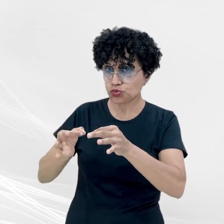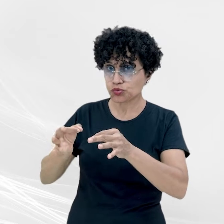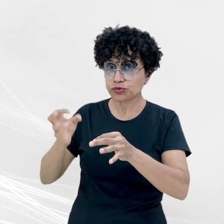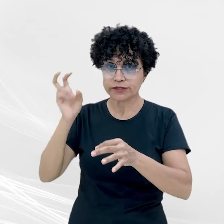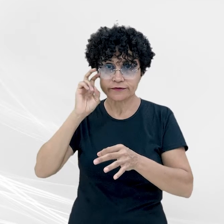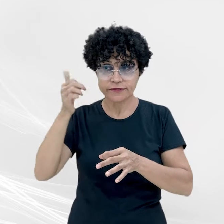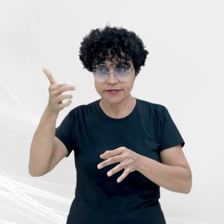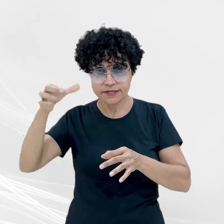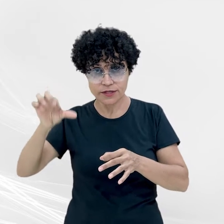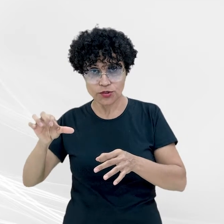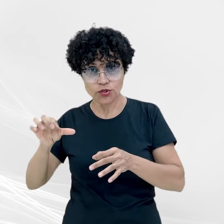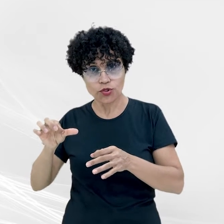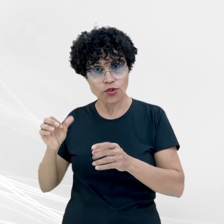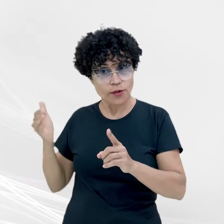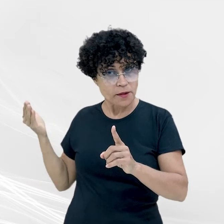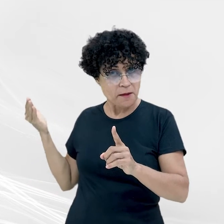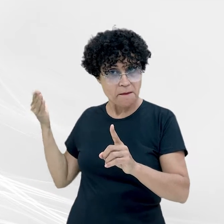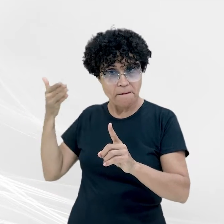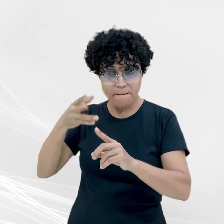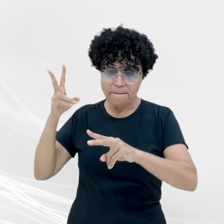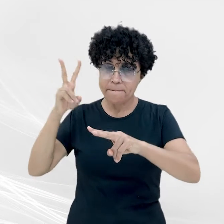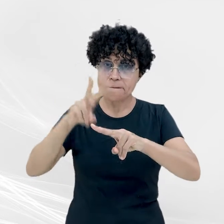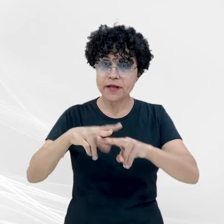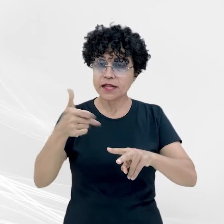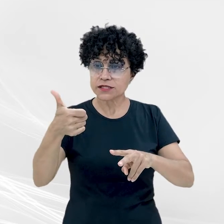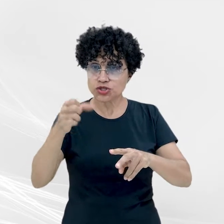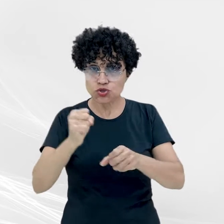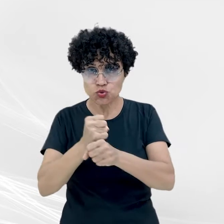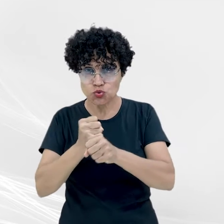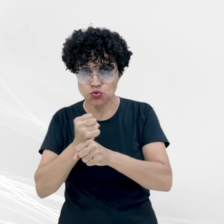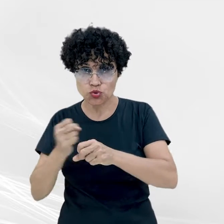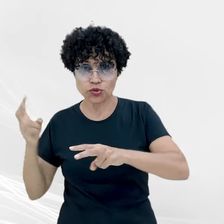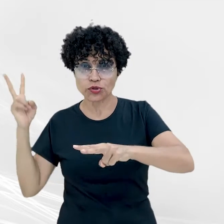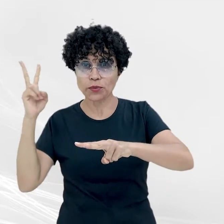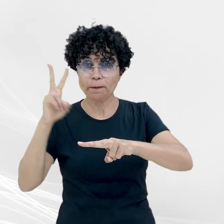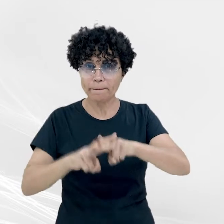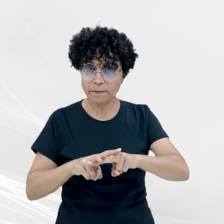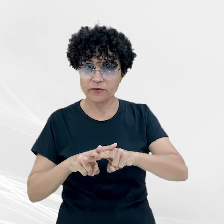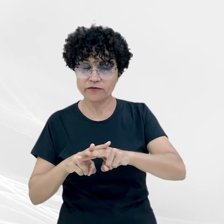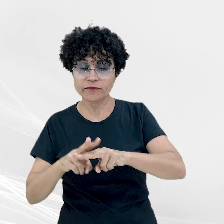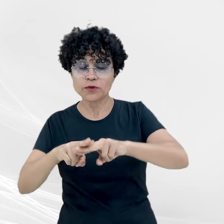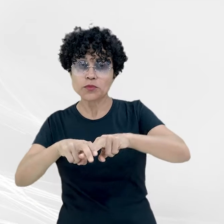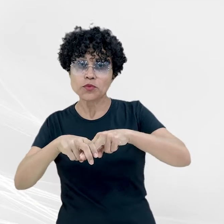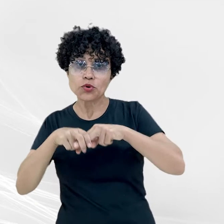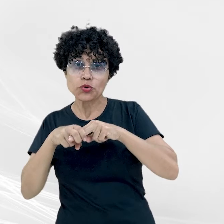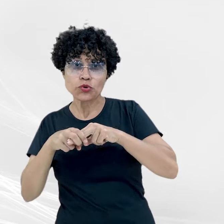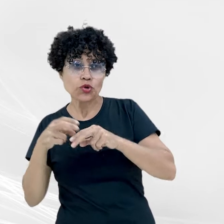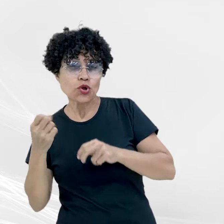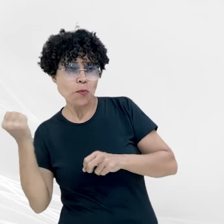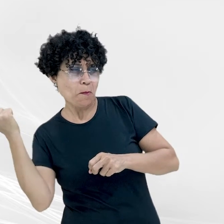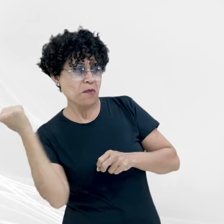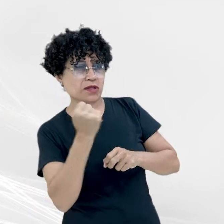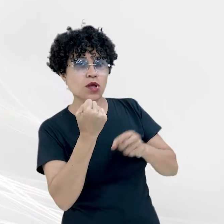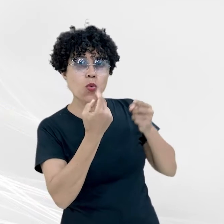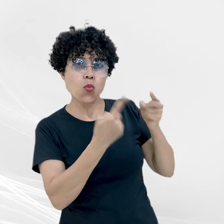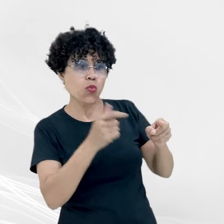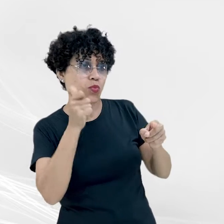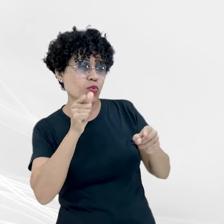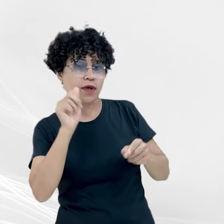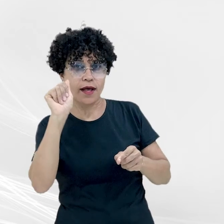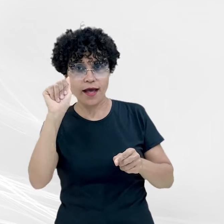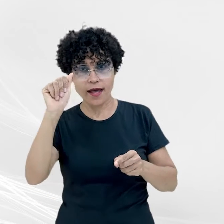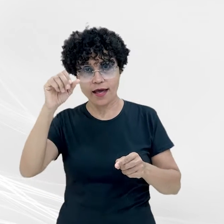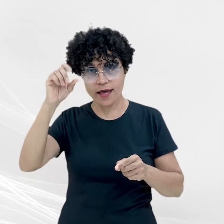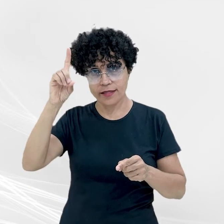a pena aplicada ao réu foi de 18 anos de prisão por homicídio duplamente qualificado, cometido contra a Denilda